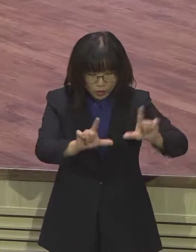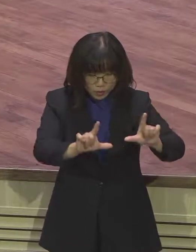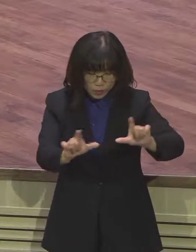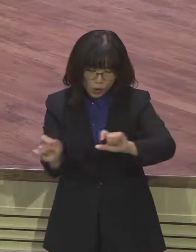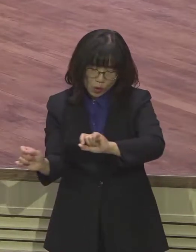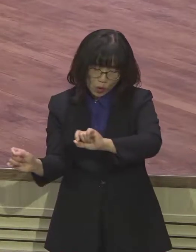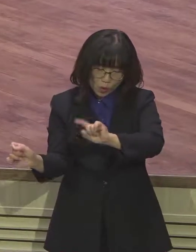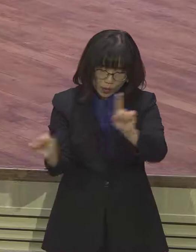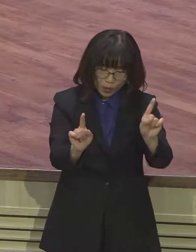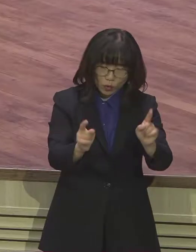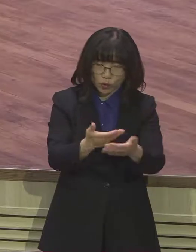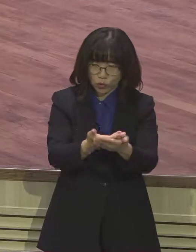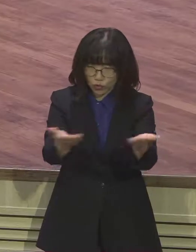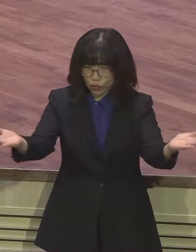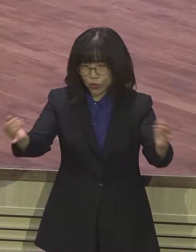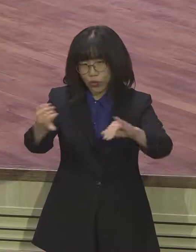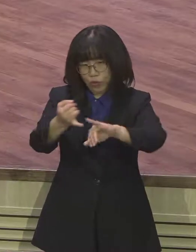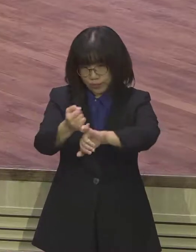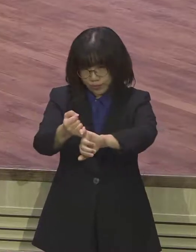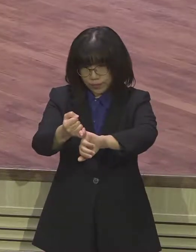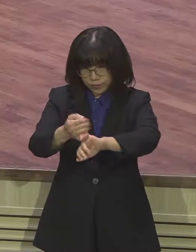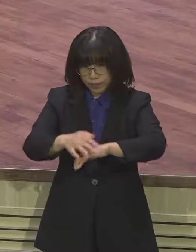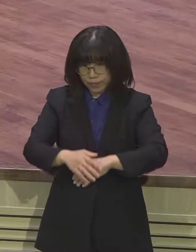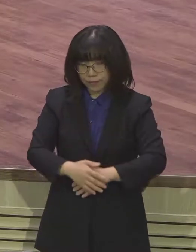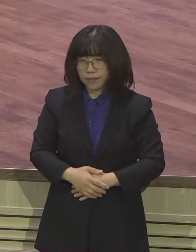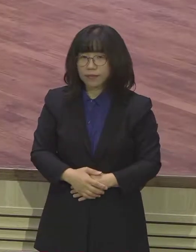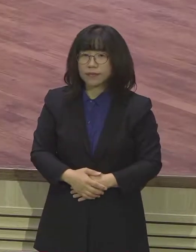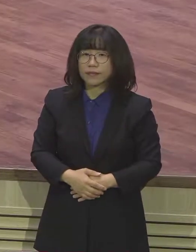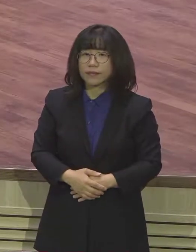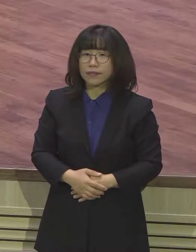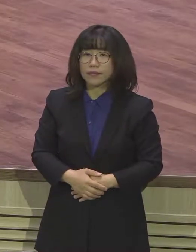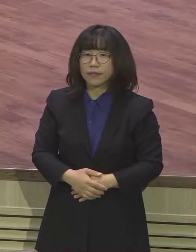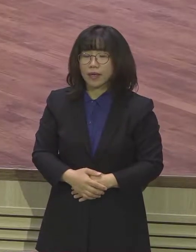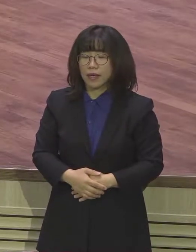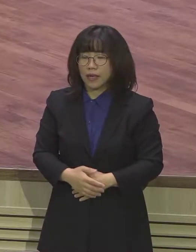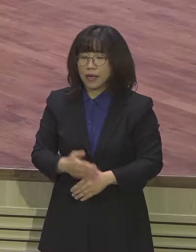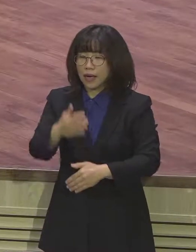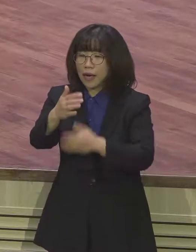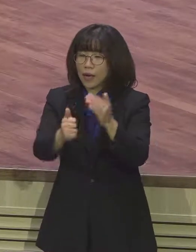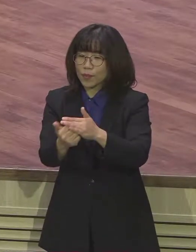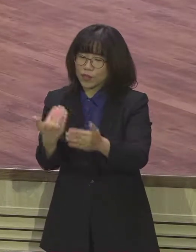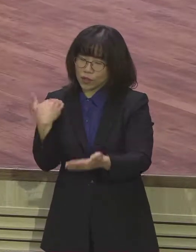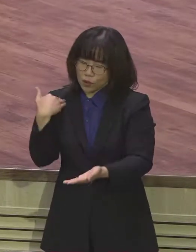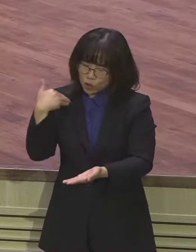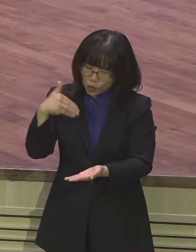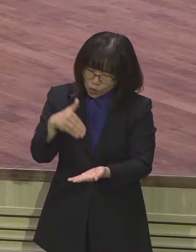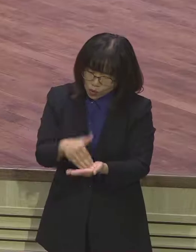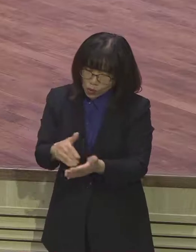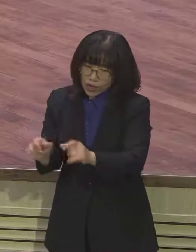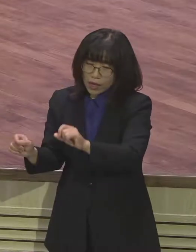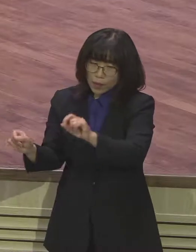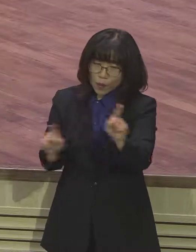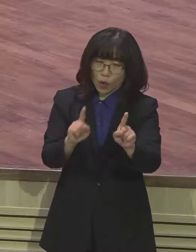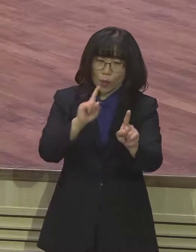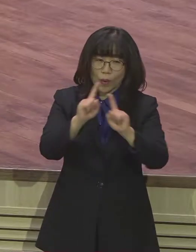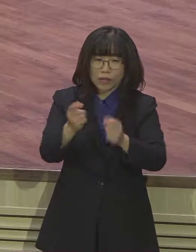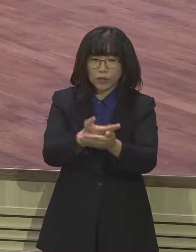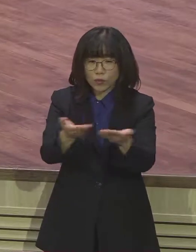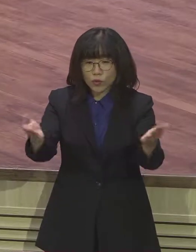회복의 말씀입니다 그렇다면 이런 회복의 메시지를 주시는 이유는 뭐냐 아무리 우리가 죄를 짓고 멸망 가운데 있다 하더라도